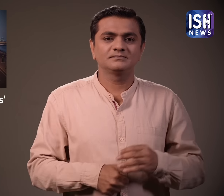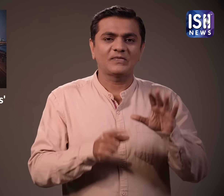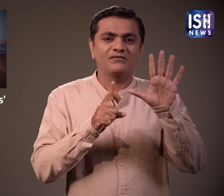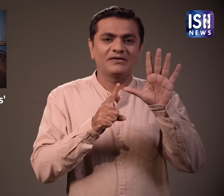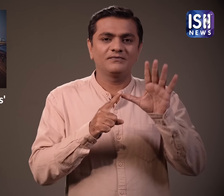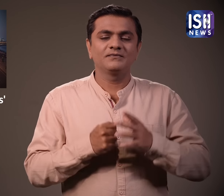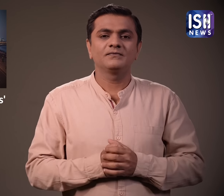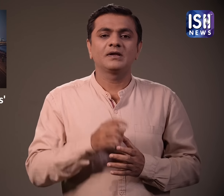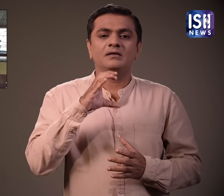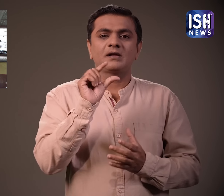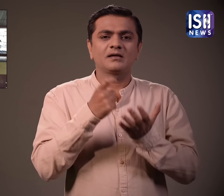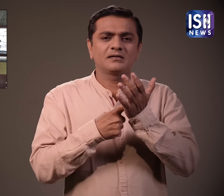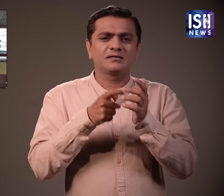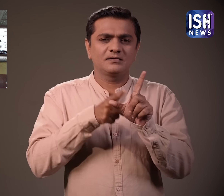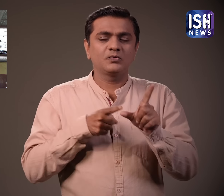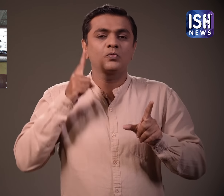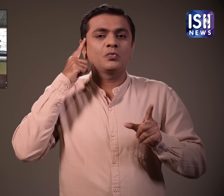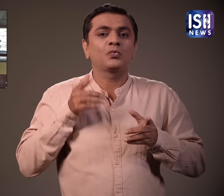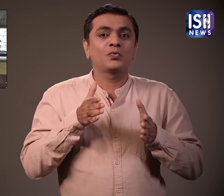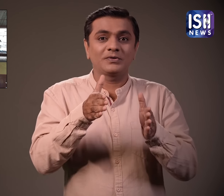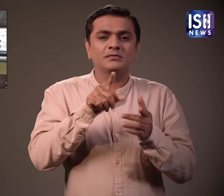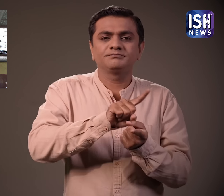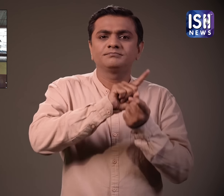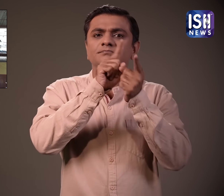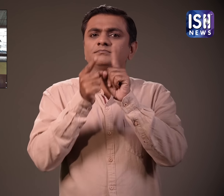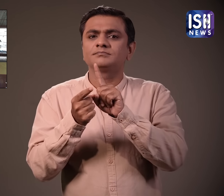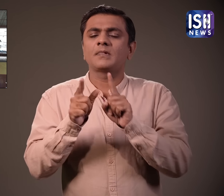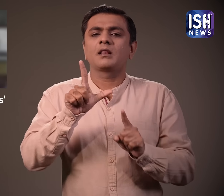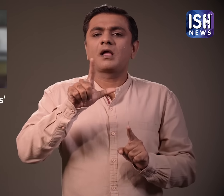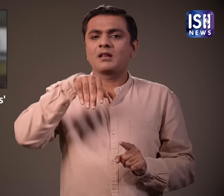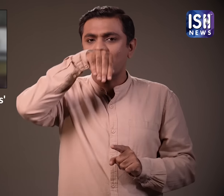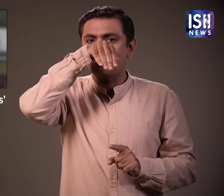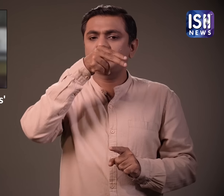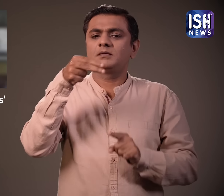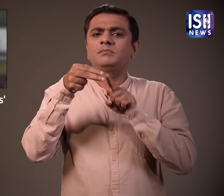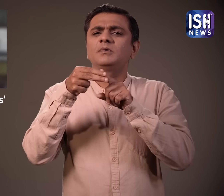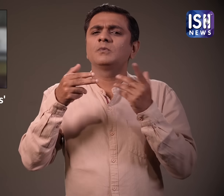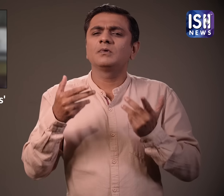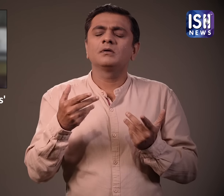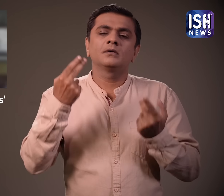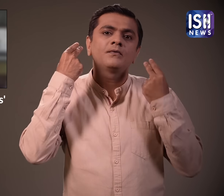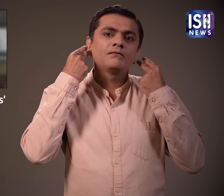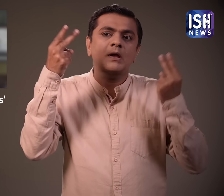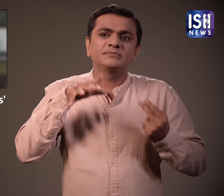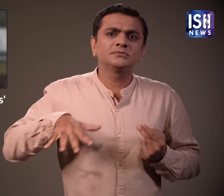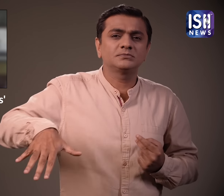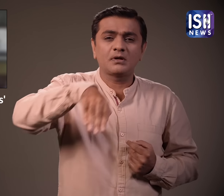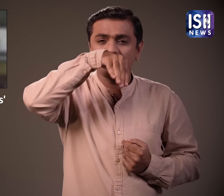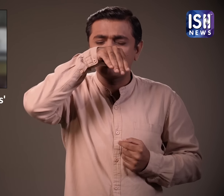करी रोड का नाम बदल कर लालबा किया जाएगा। इसे लालबाग शेत्र के नाम पर रखा गया